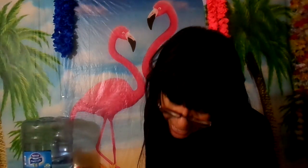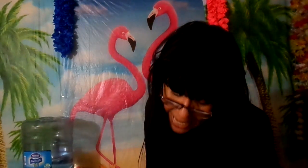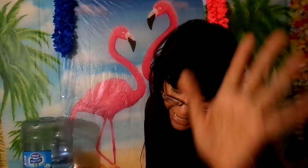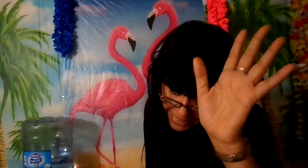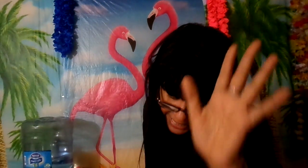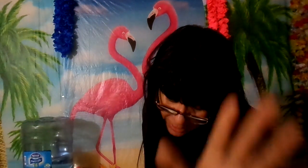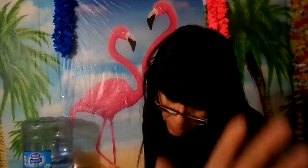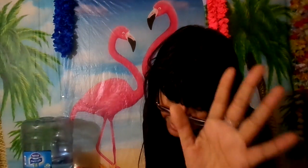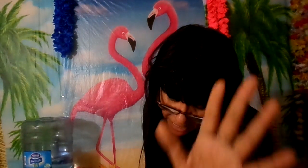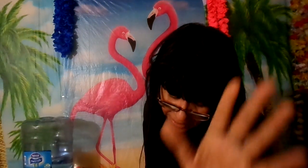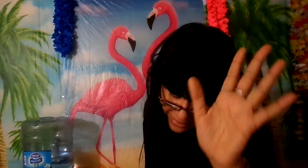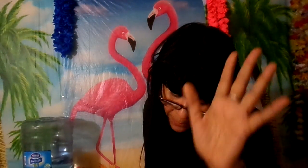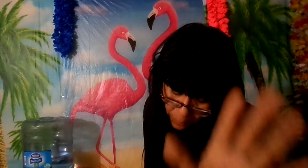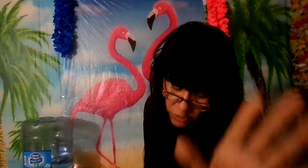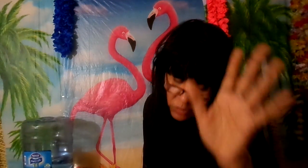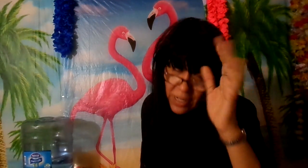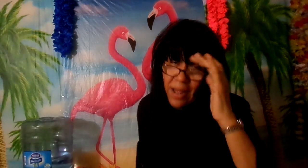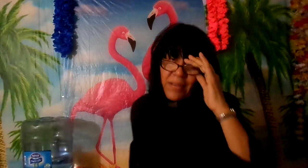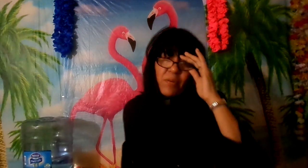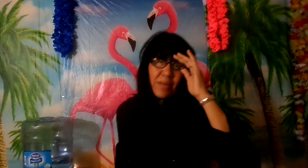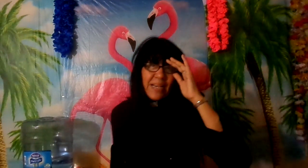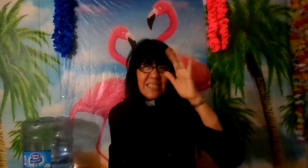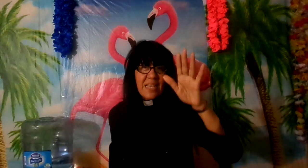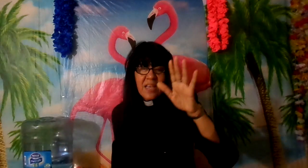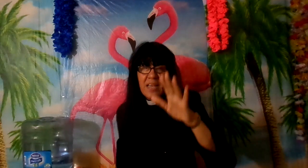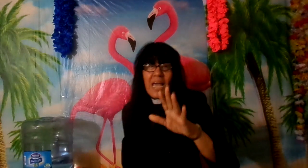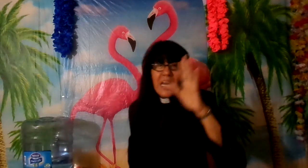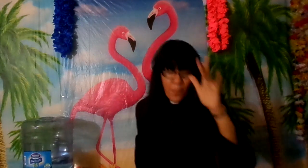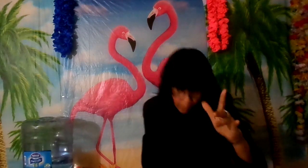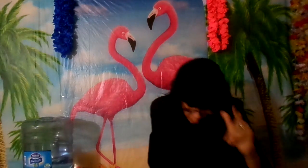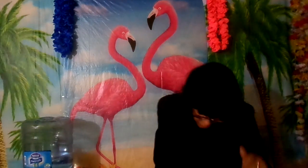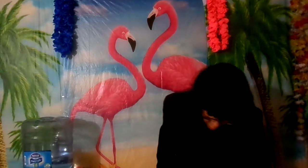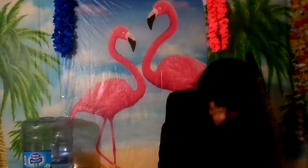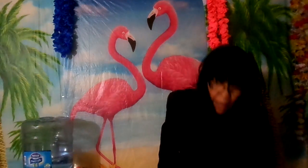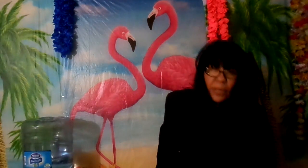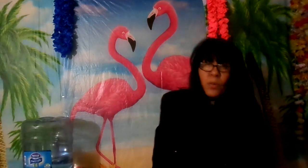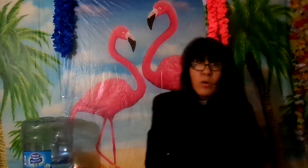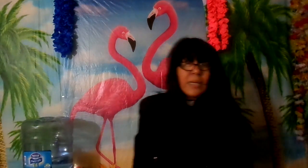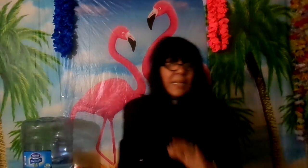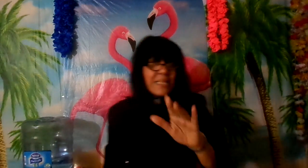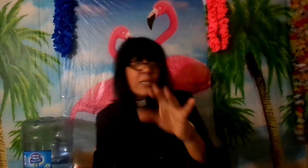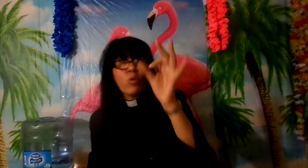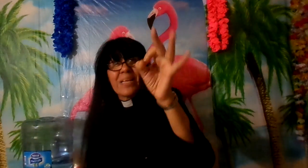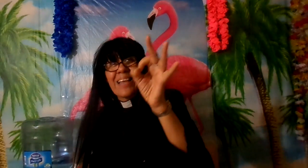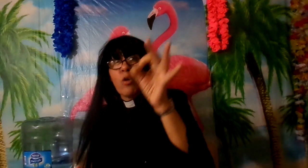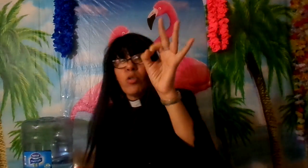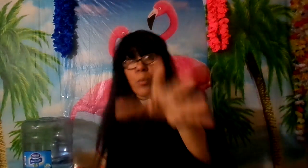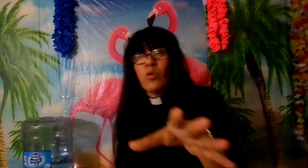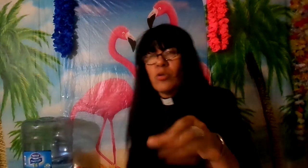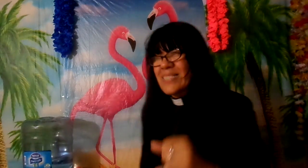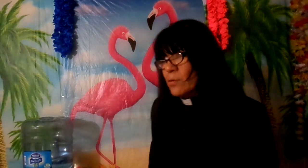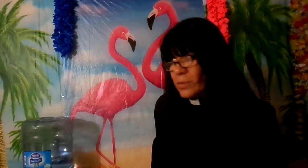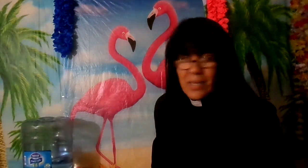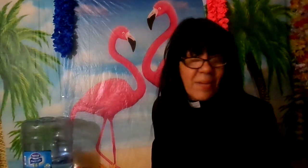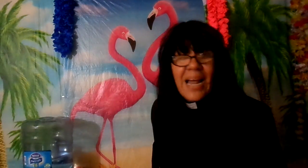y le dio la llave del pozo del abismo verdad que si el pozo del abismo quiere decir donde están los demonios dicen ustedes de verdad